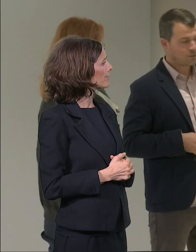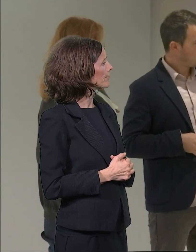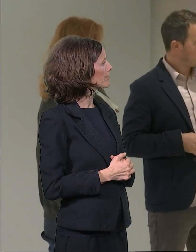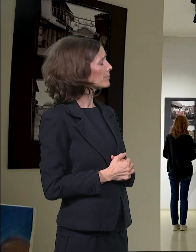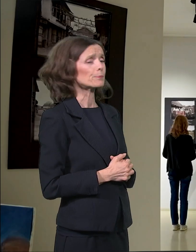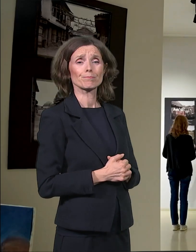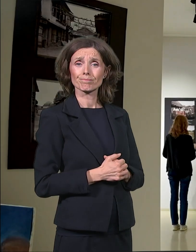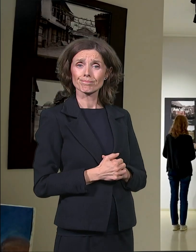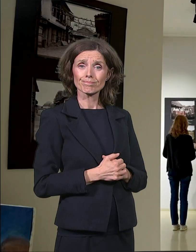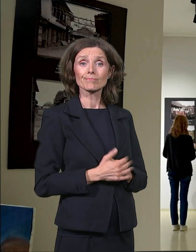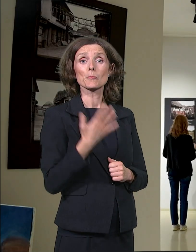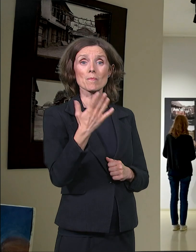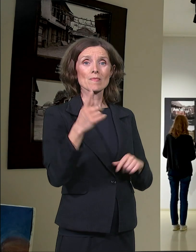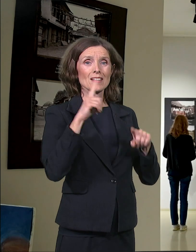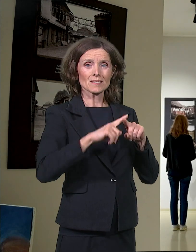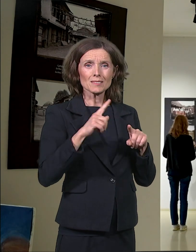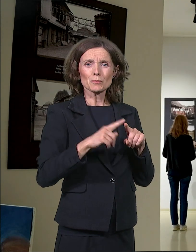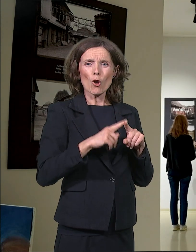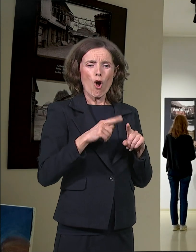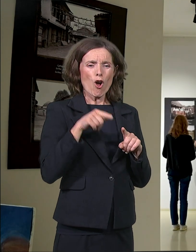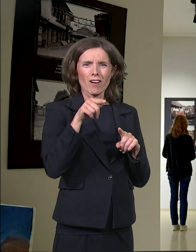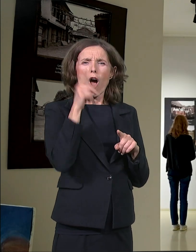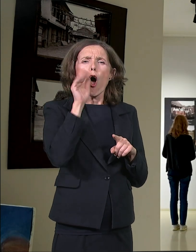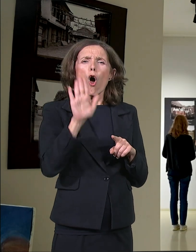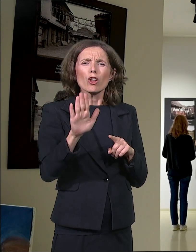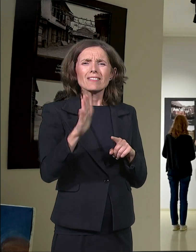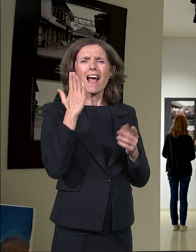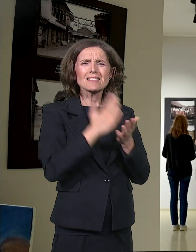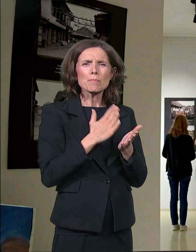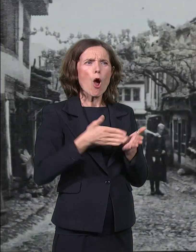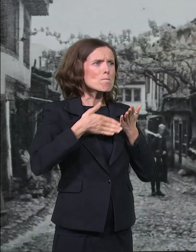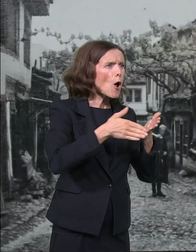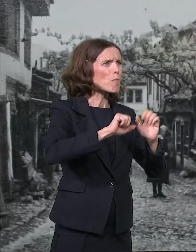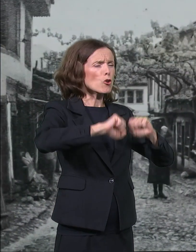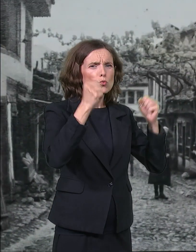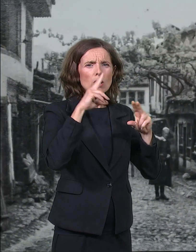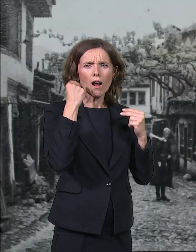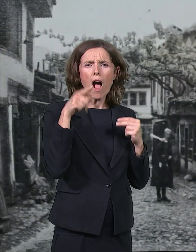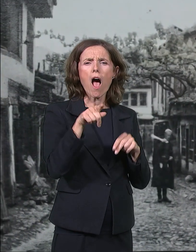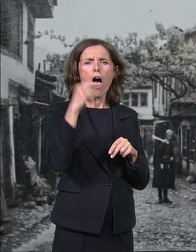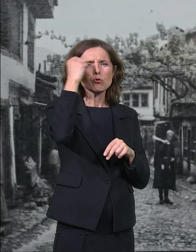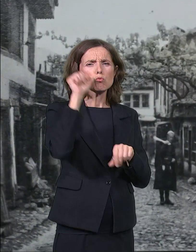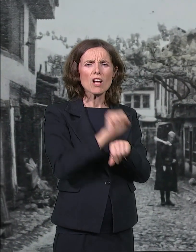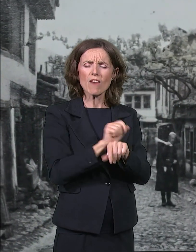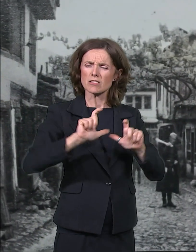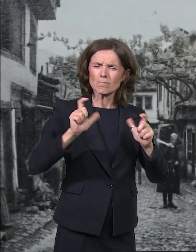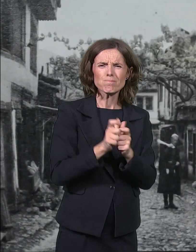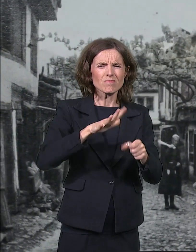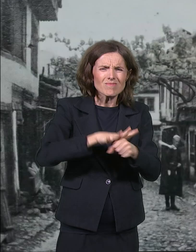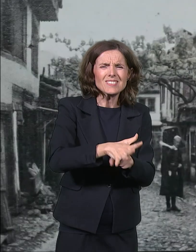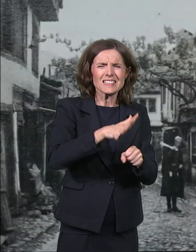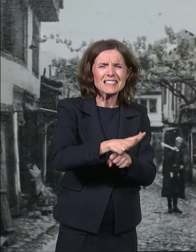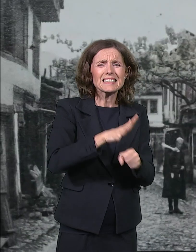Zbog pomoći ustanicima, Andra je zatvoren i strašno mučen, a turske vlasti su ga pustile tek po isplati